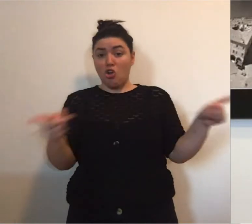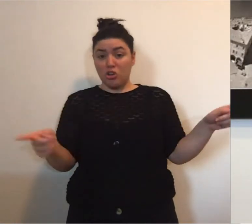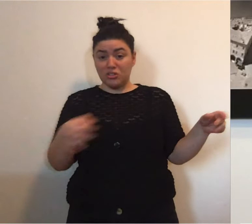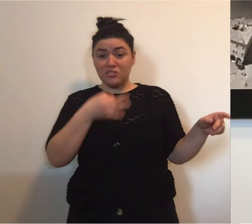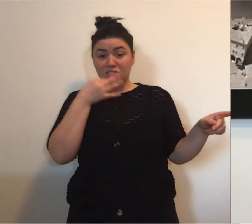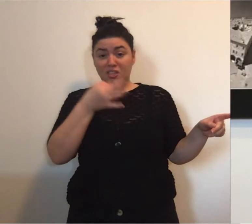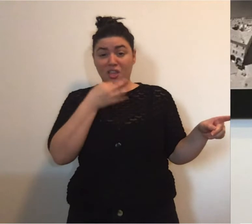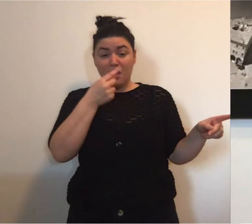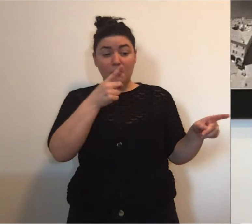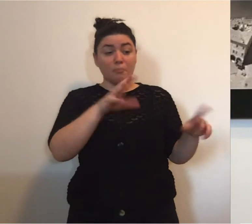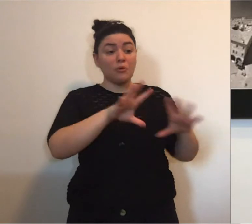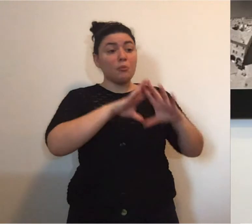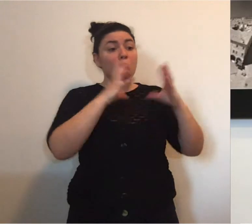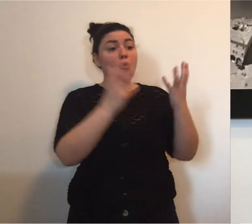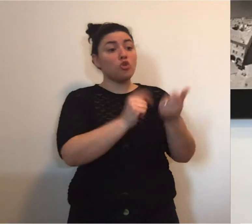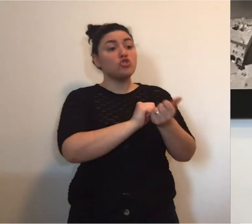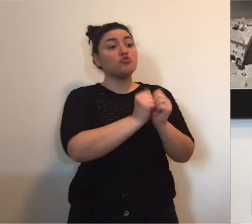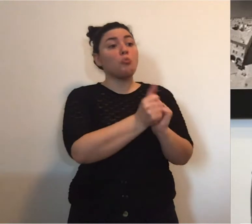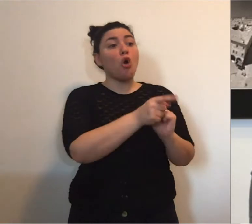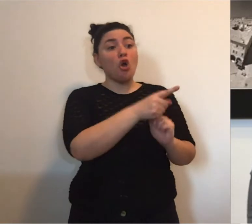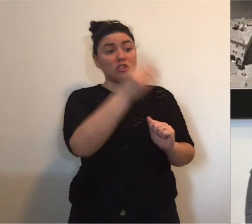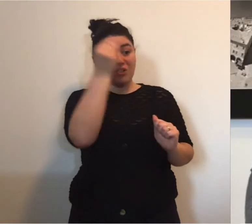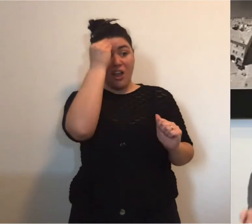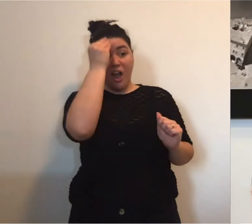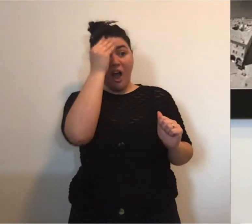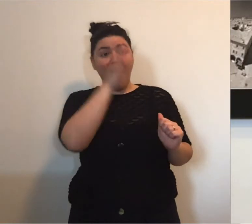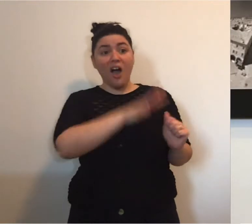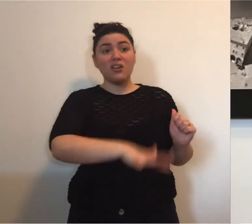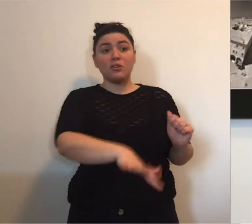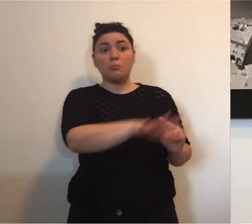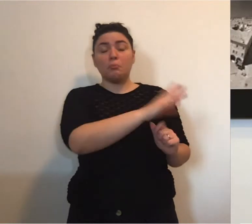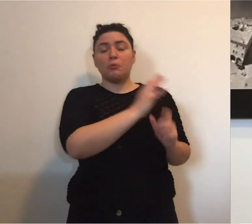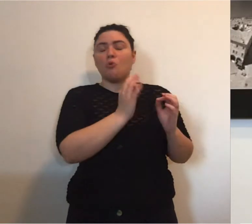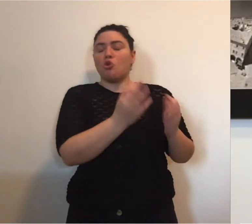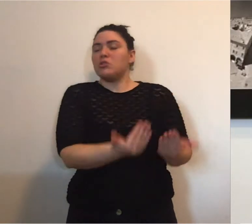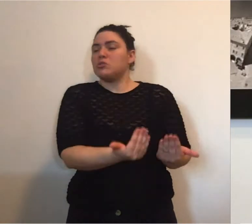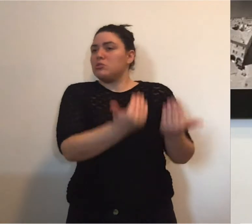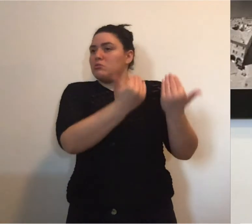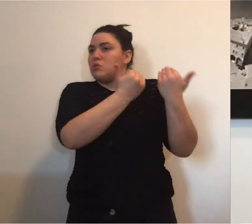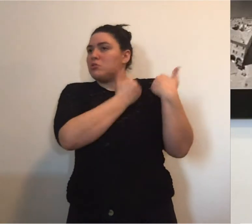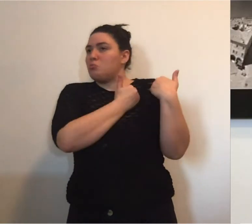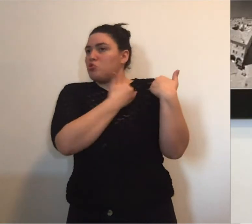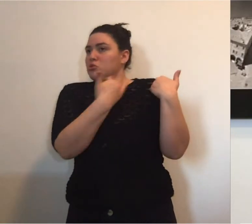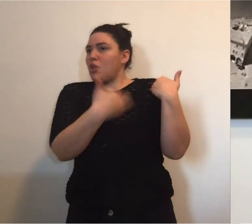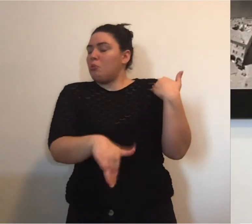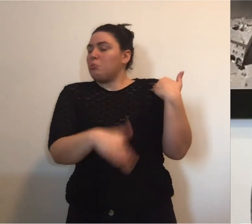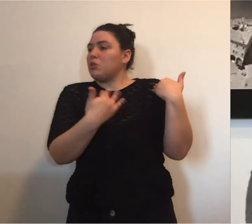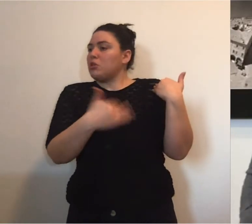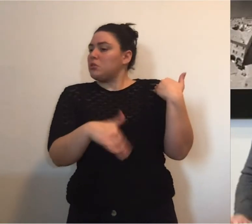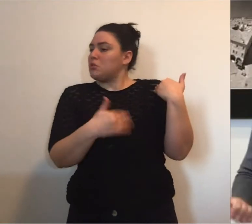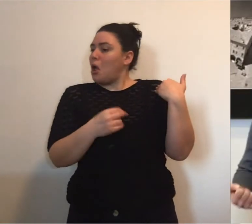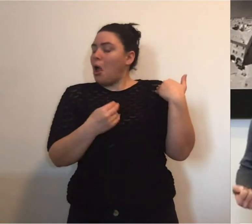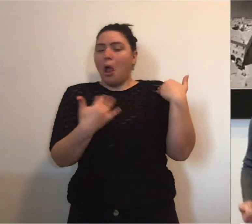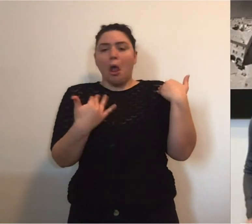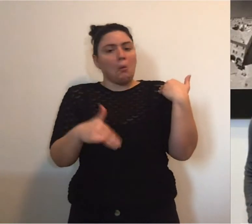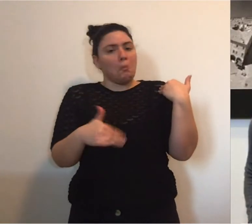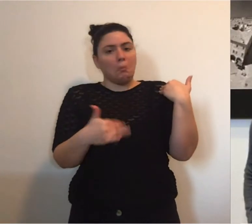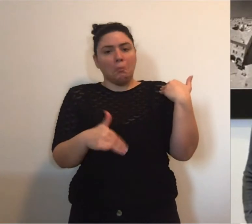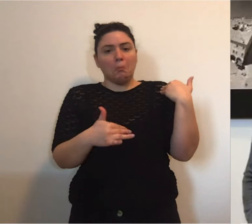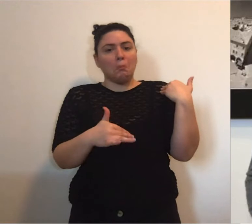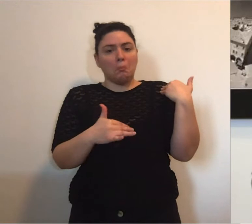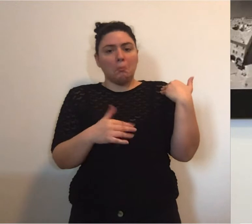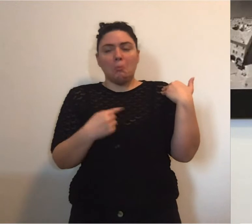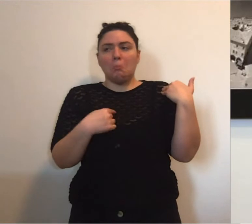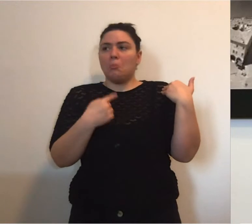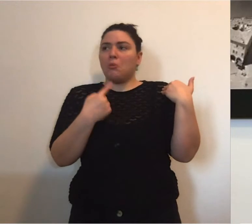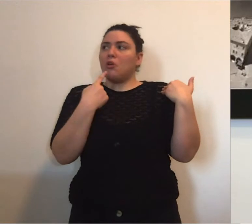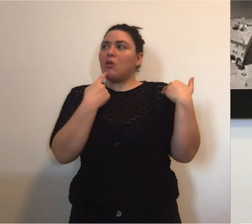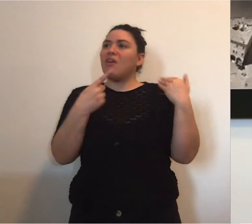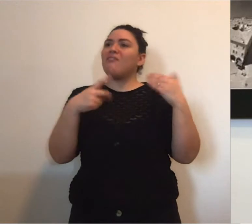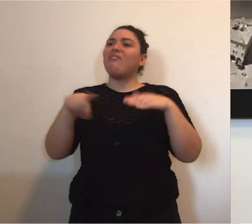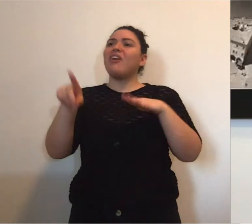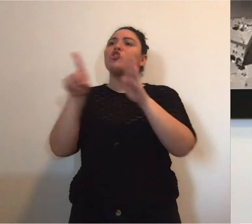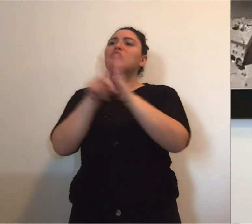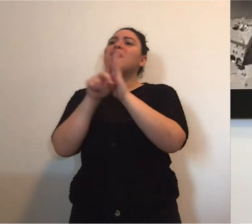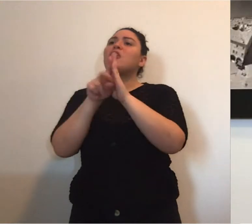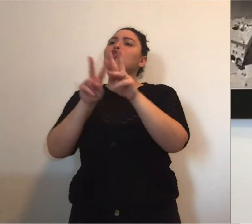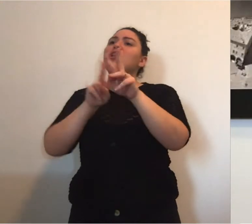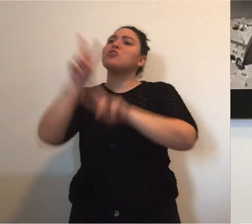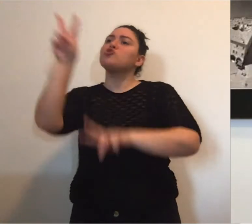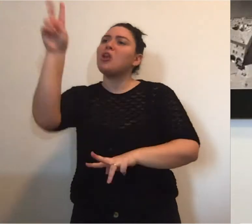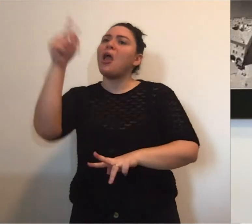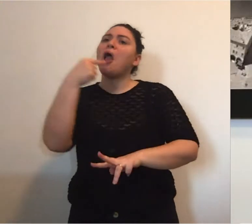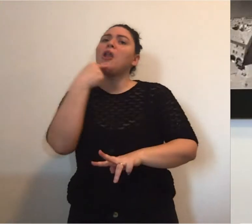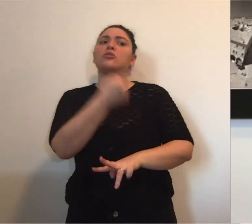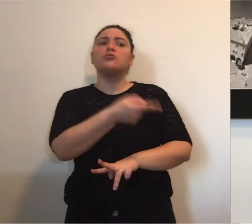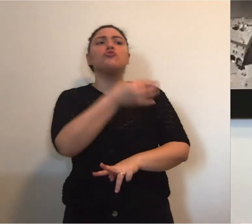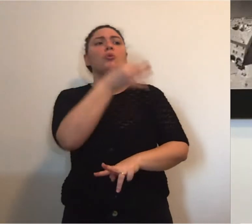sospendere le proprie attività, lo ricordo sempre, il mondo sportivo carpigiano ha anche un grandissimo senso di responsabilità, non lo dico mai